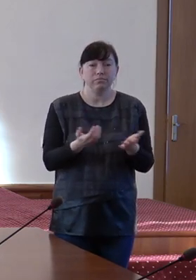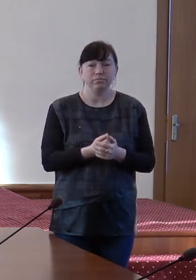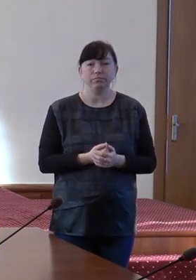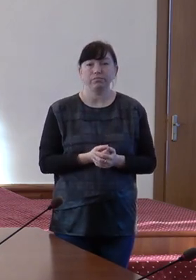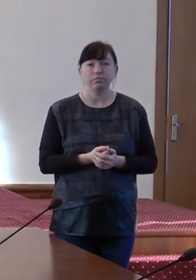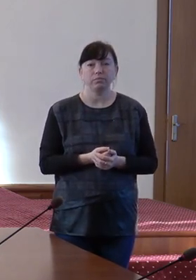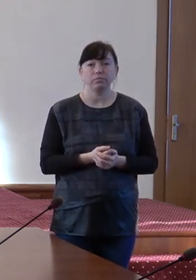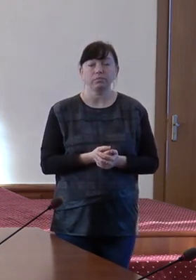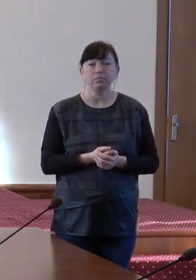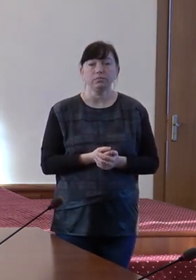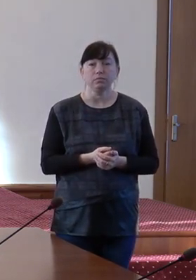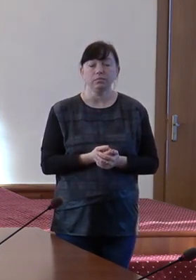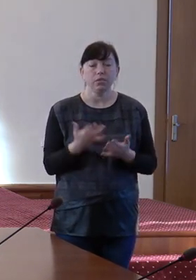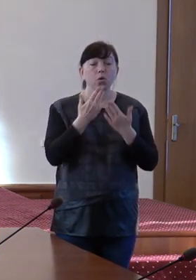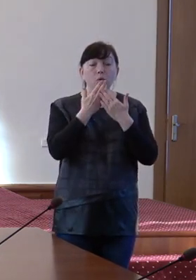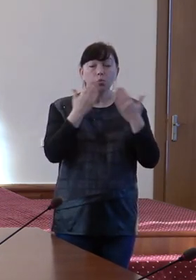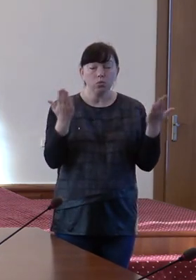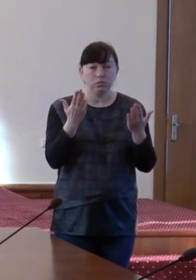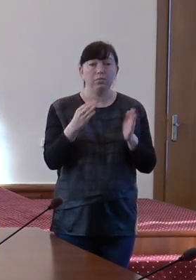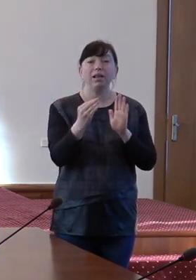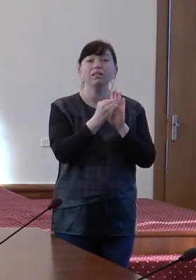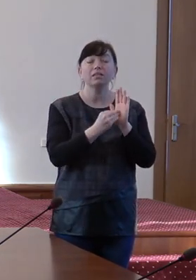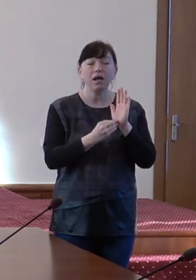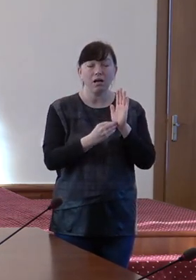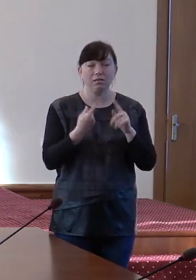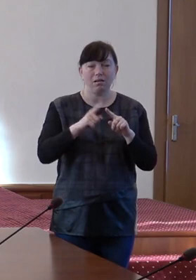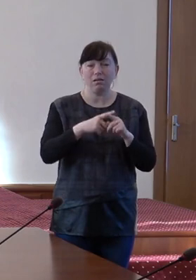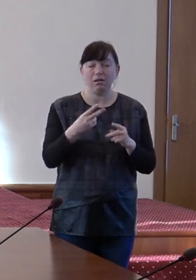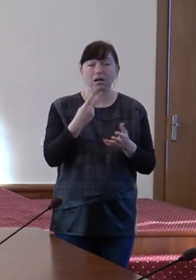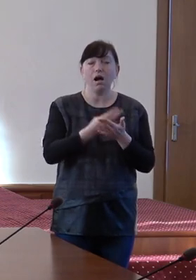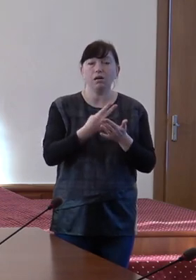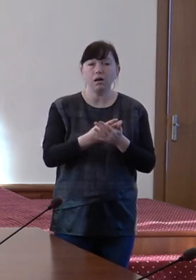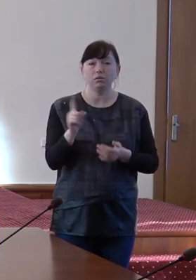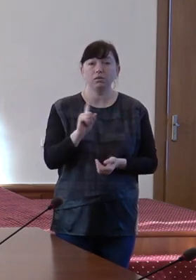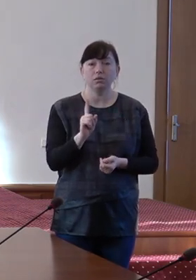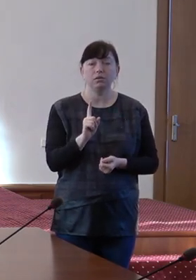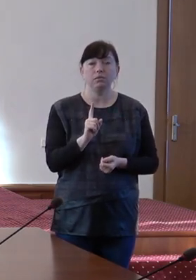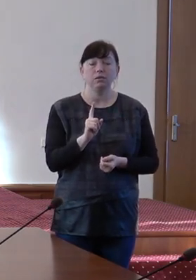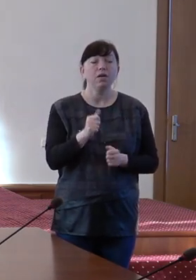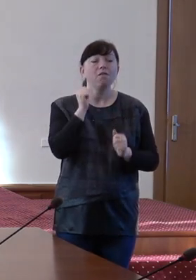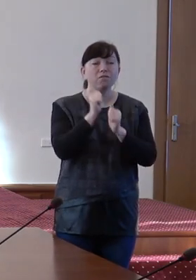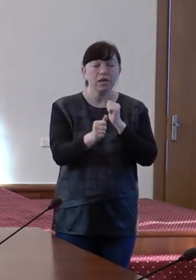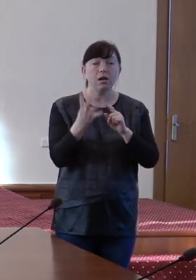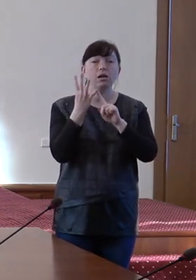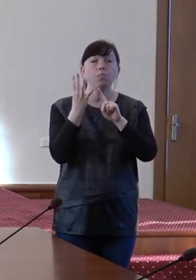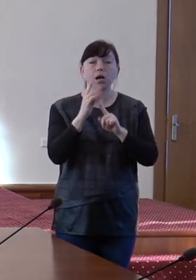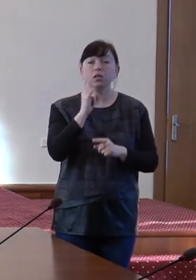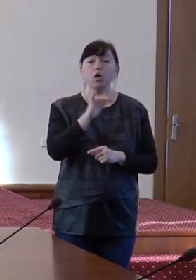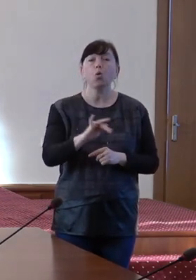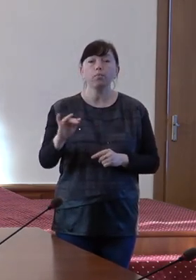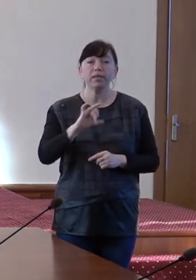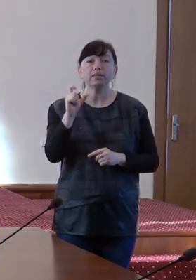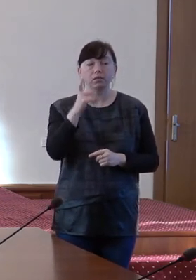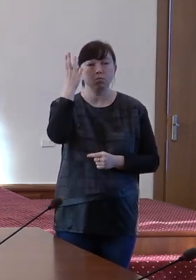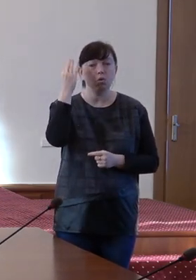sărăcie. Ultimele date oferite de Biroul Național de Statistică arată că fiecare a patrulea copil din Republica